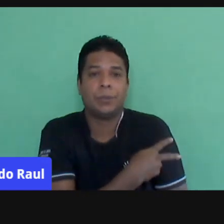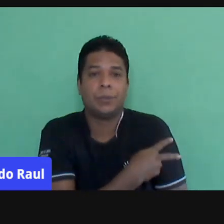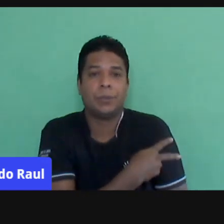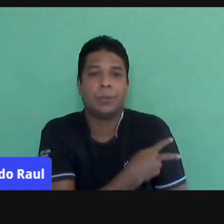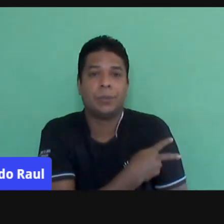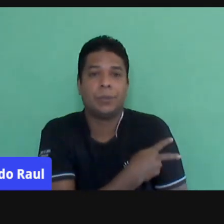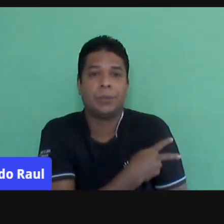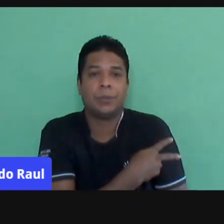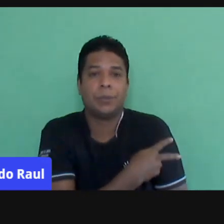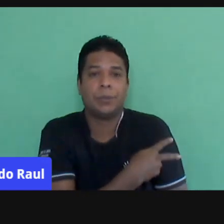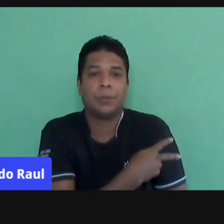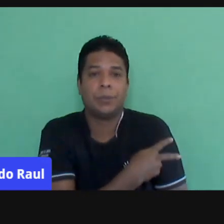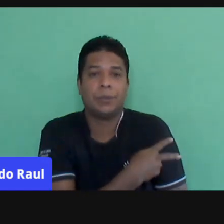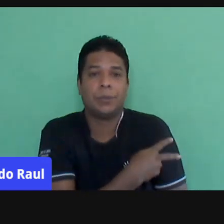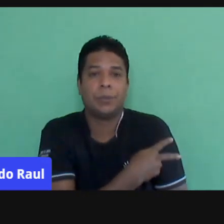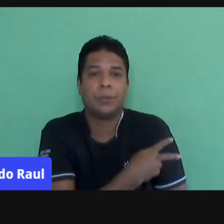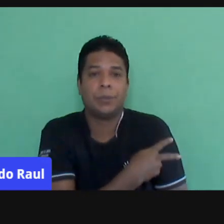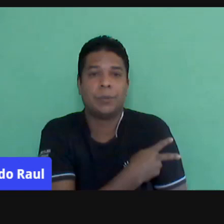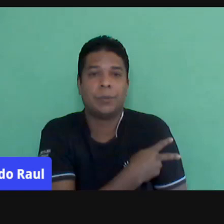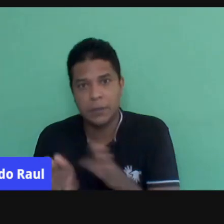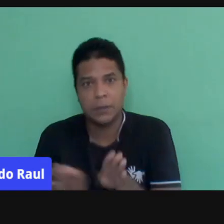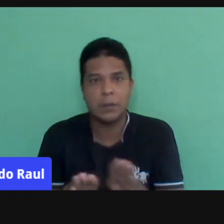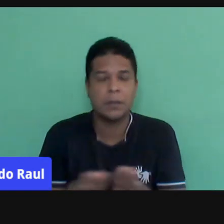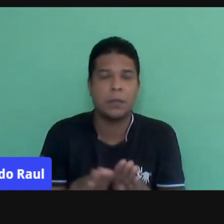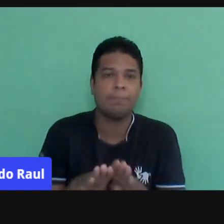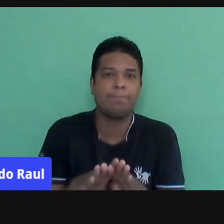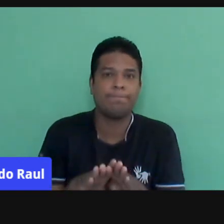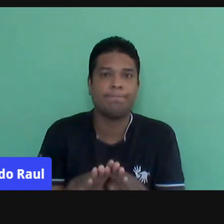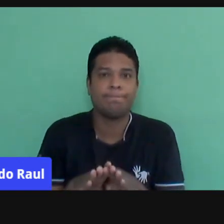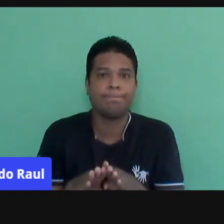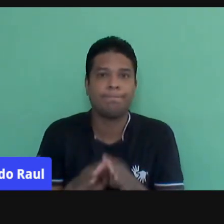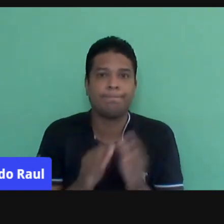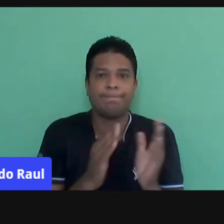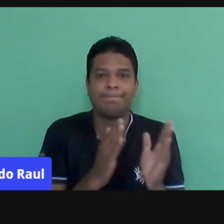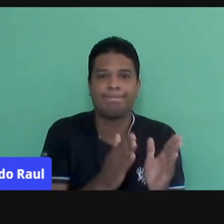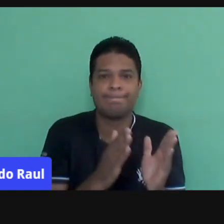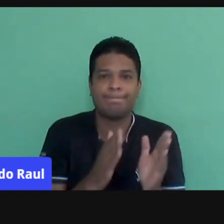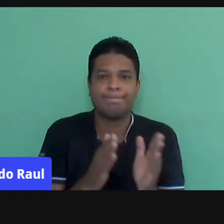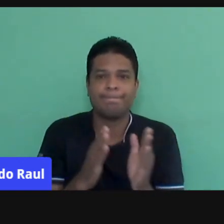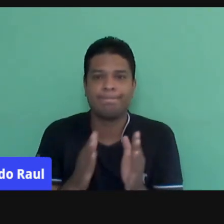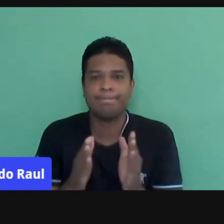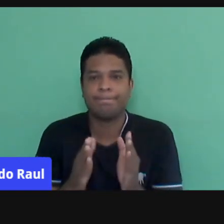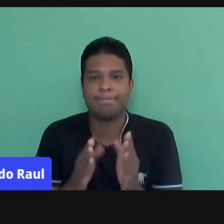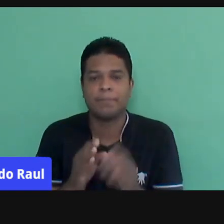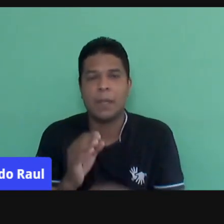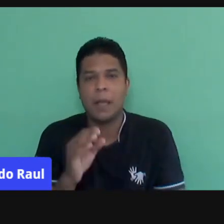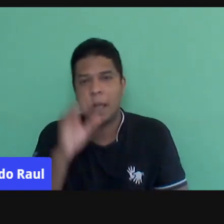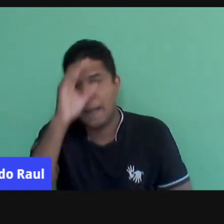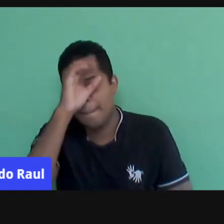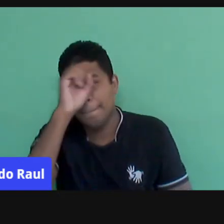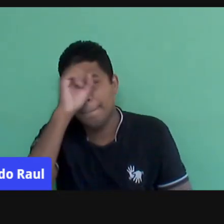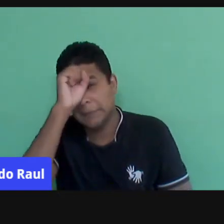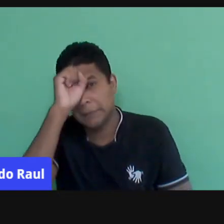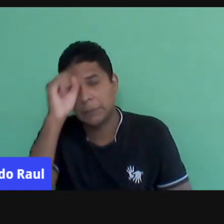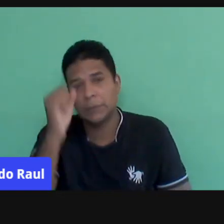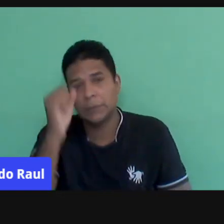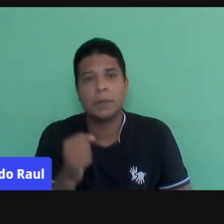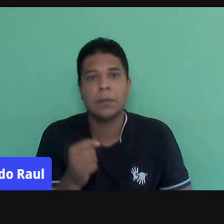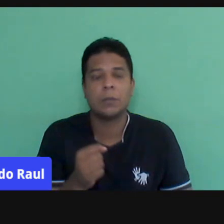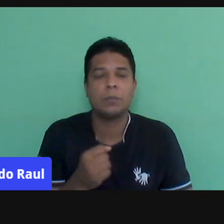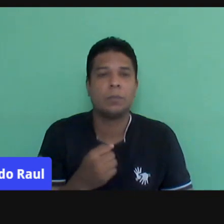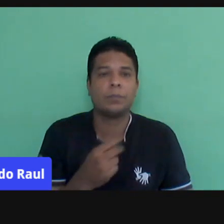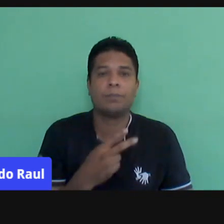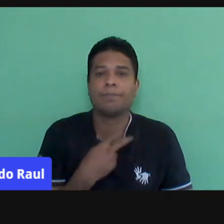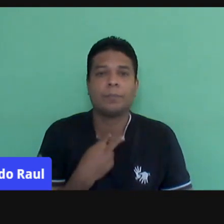nós estamos criando, isso também são dados de pesquisa, né? Inúmeras lacunas em relação à aprendizagem. Mas nós não